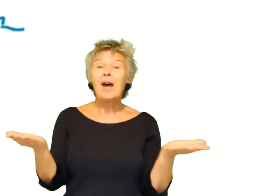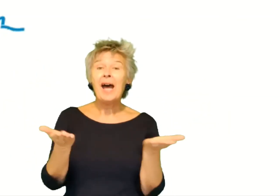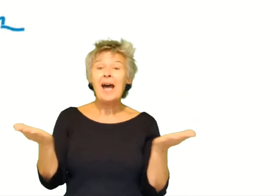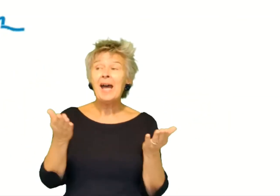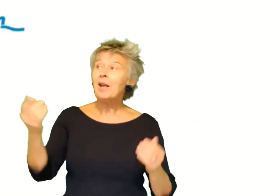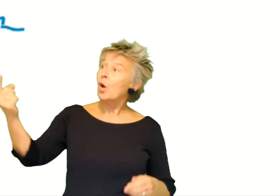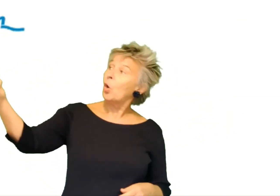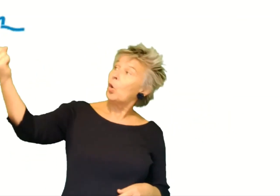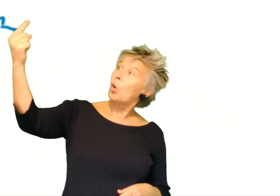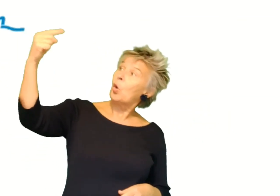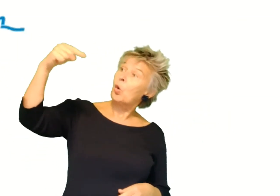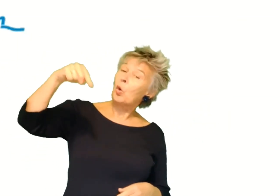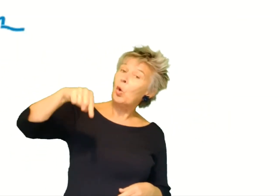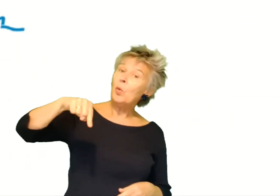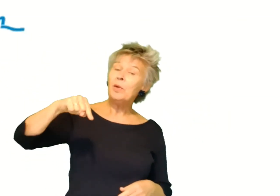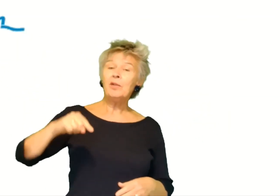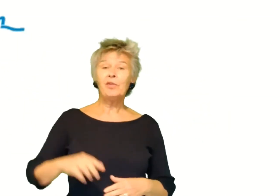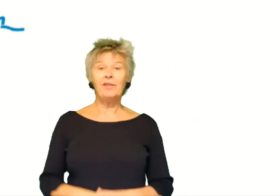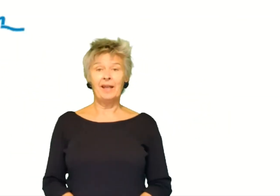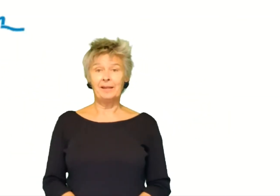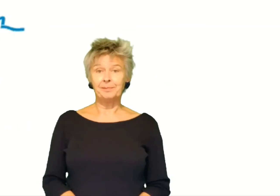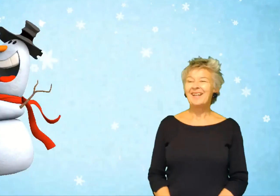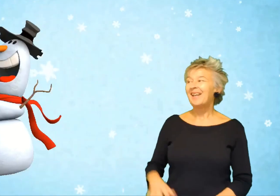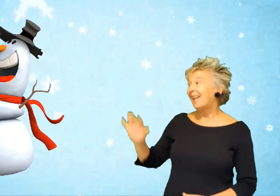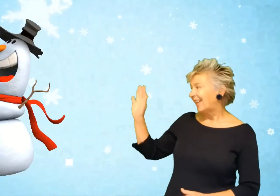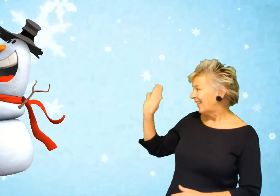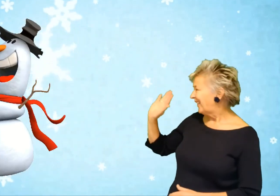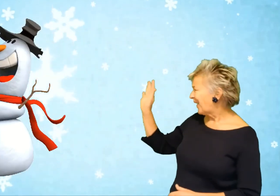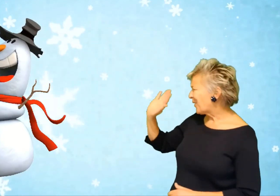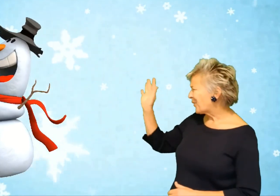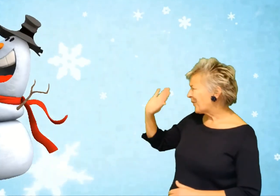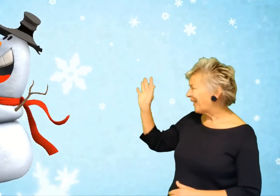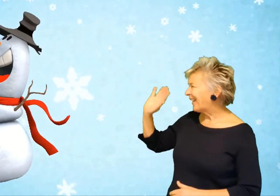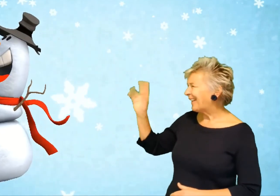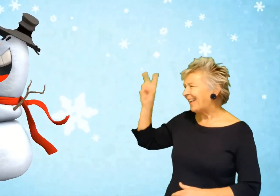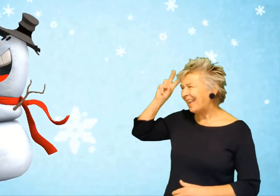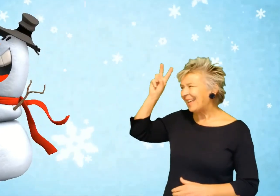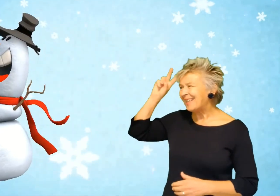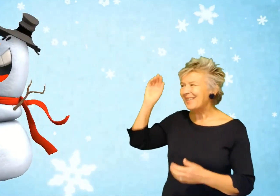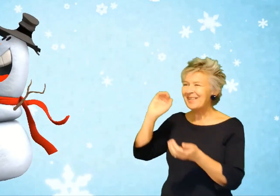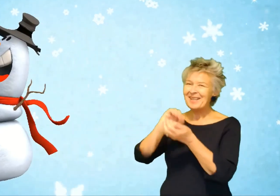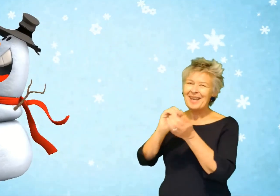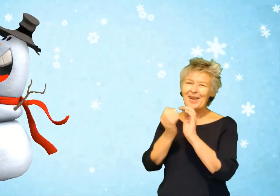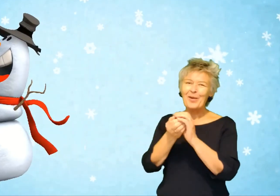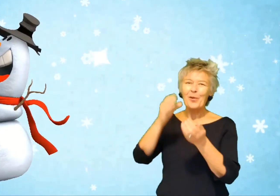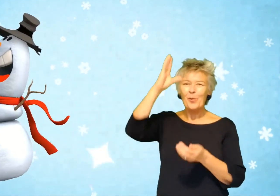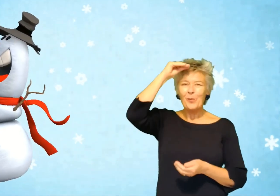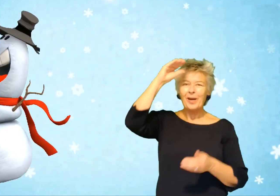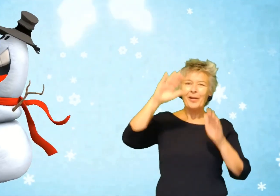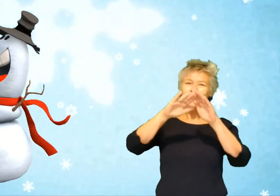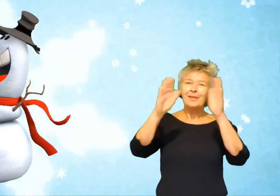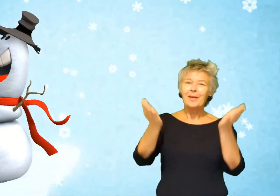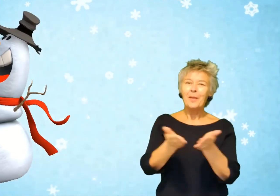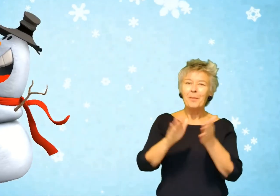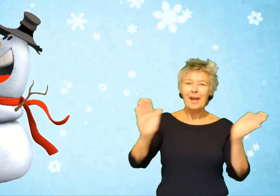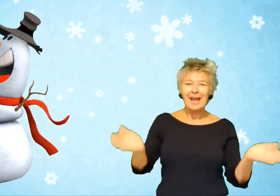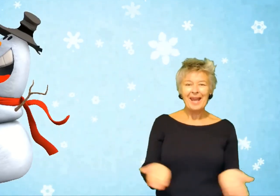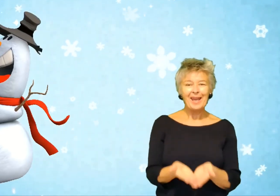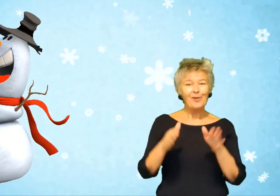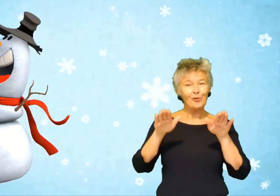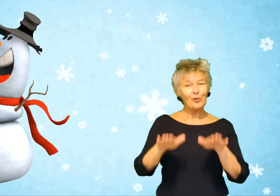Waar kom je vandaan? Dag, meneer, de sneeuwman.